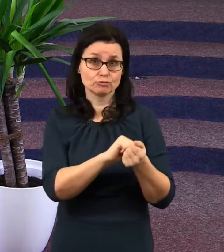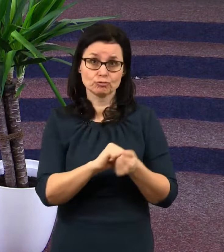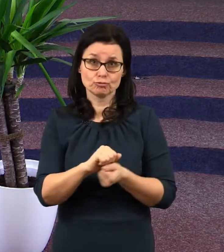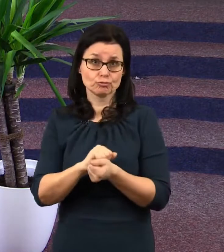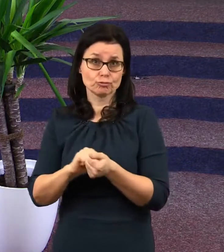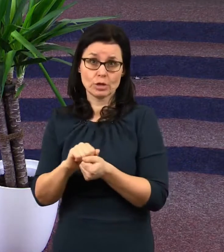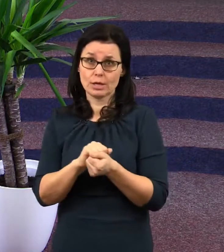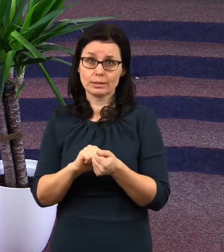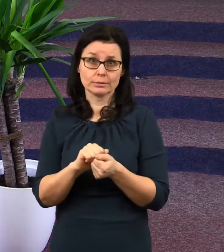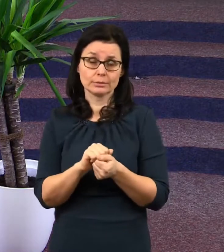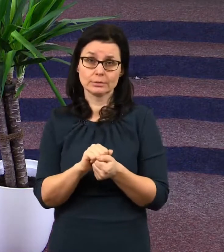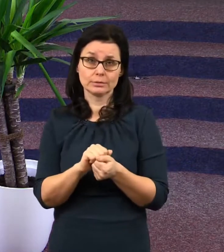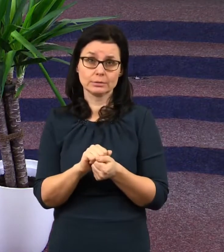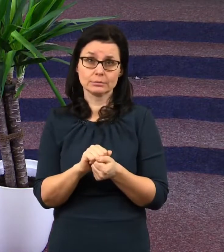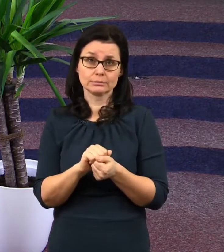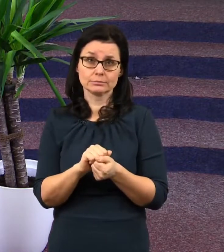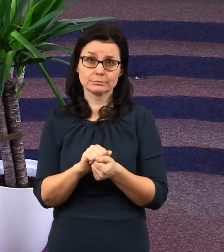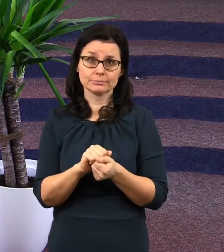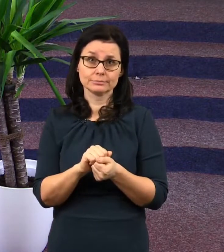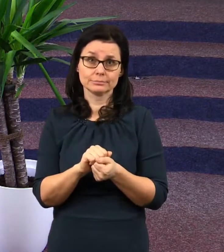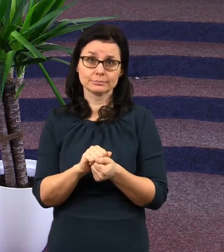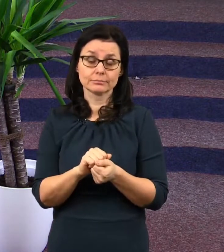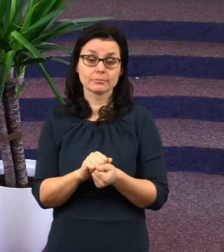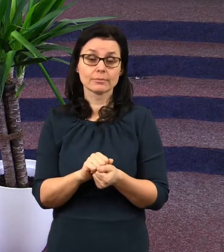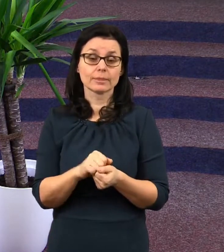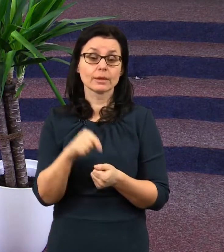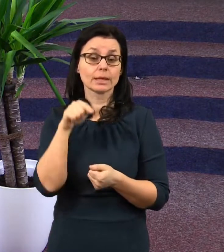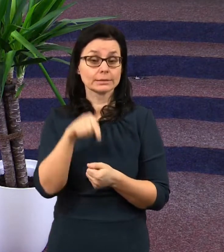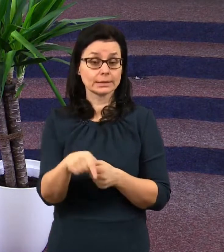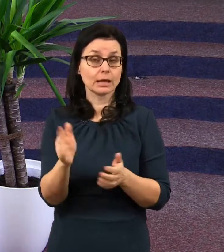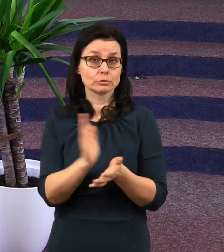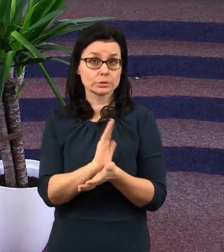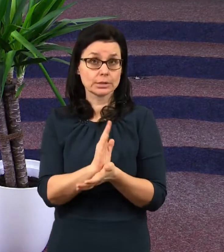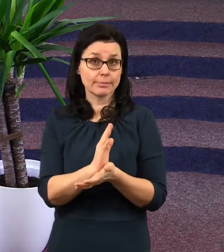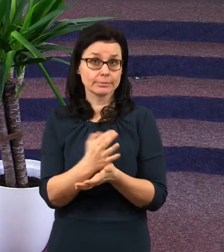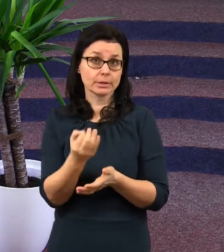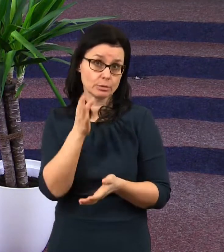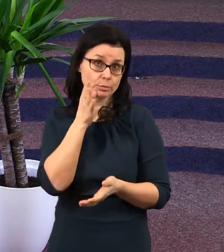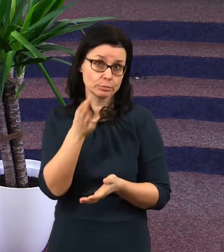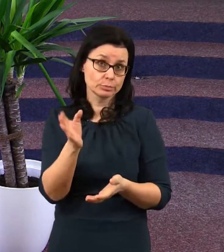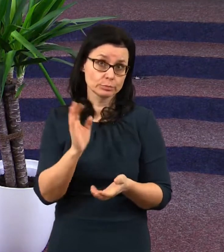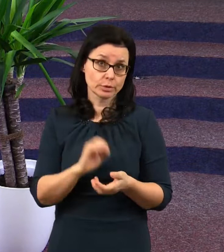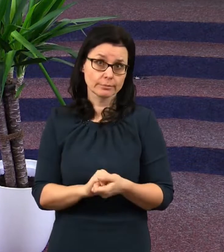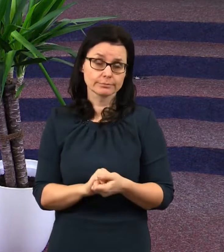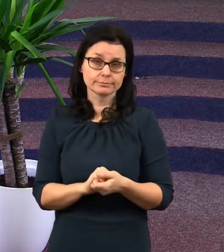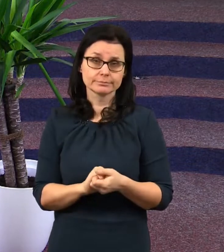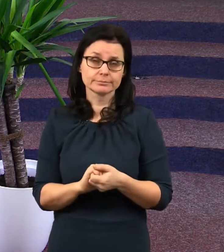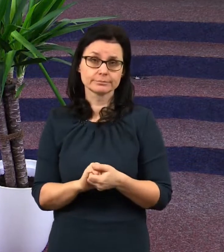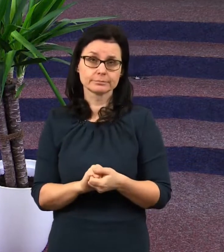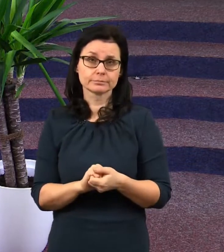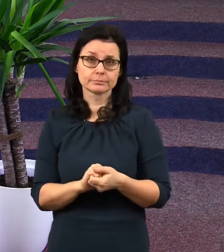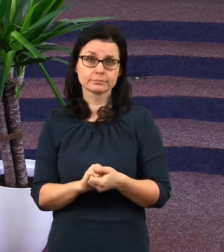kterou tato země čeká.